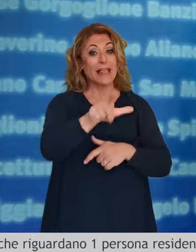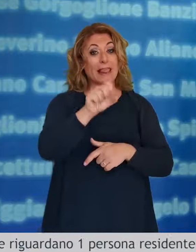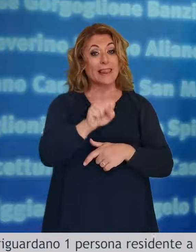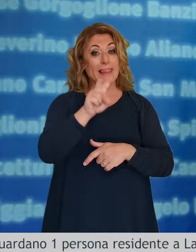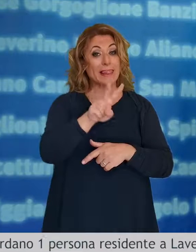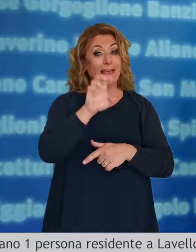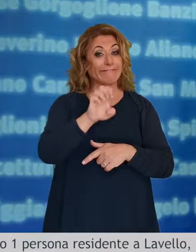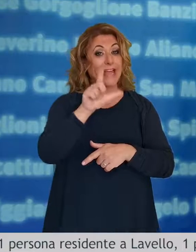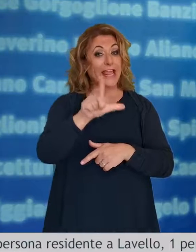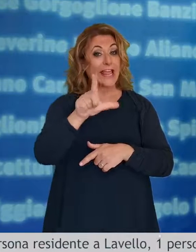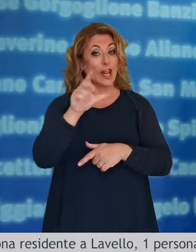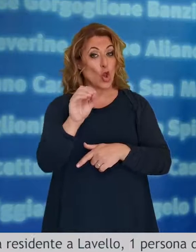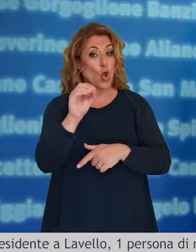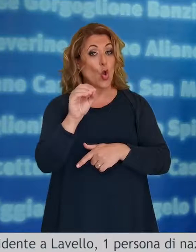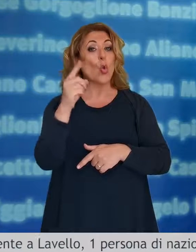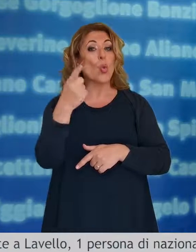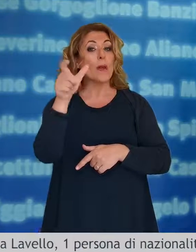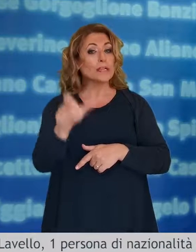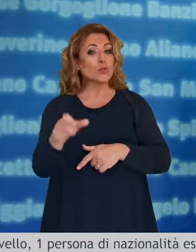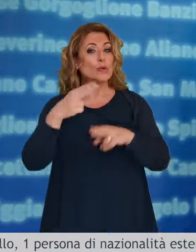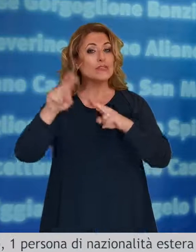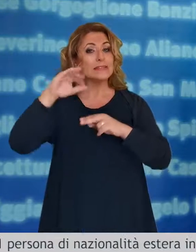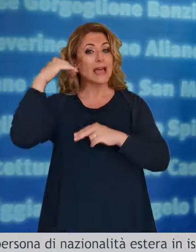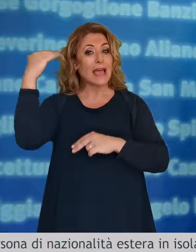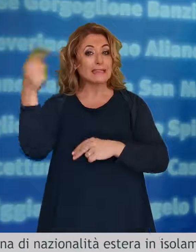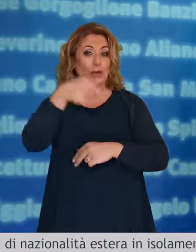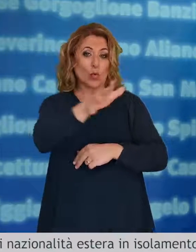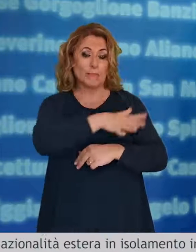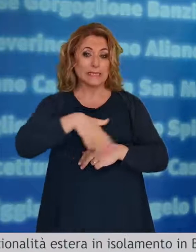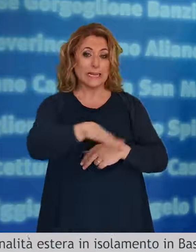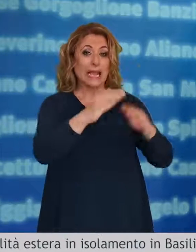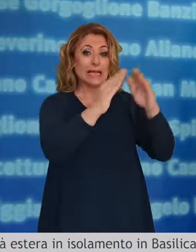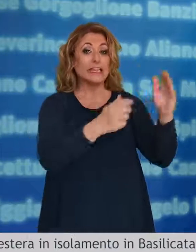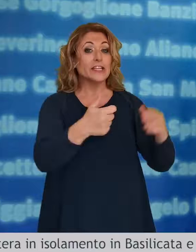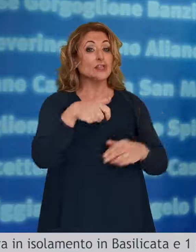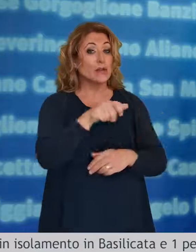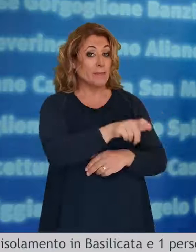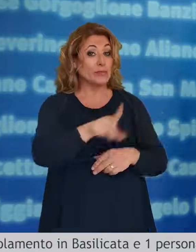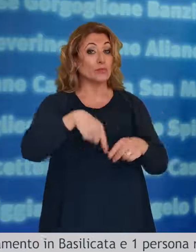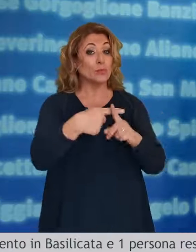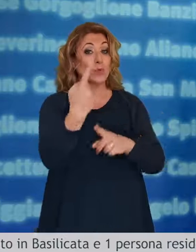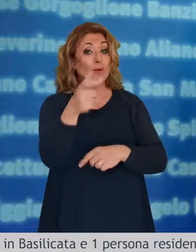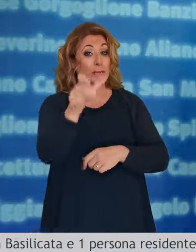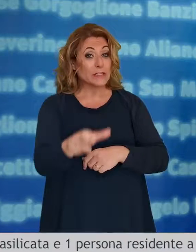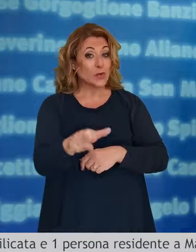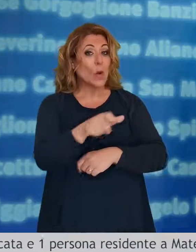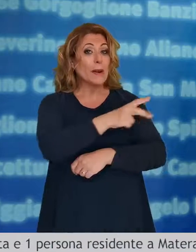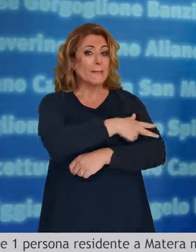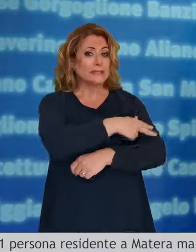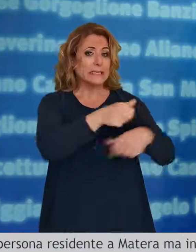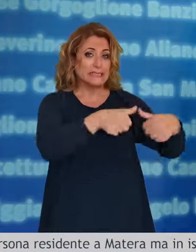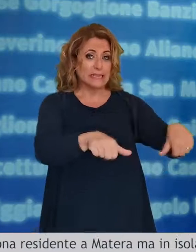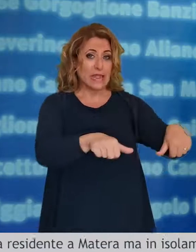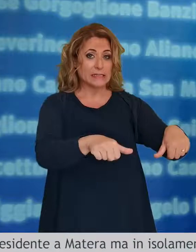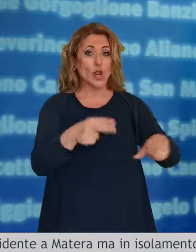una persona residente a Lavello, una persona di nazionalità estera in isolamento in Basilicata e una persona residente a Matera